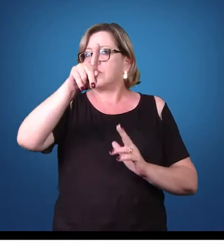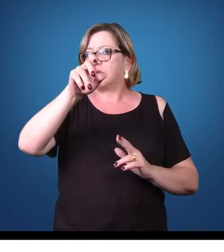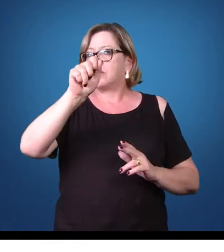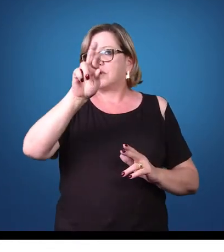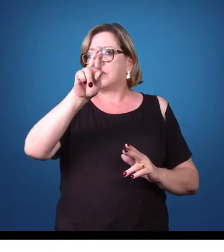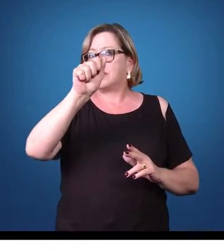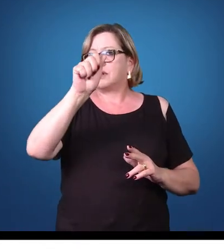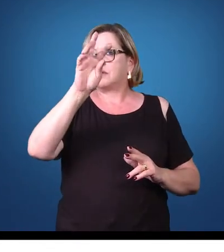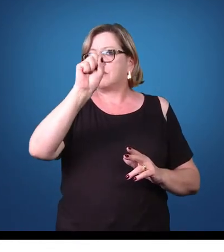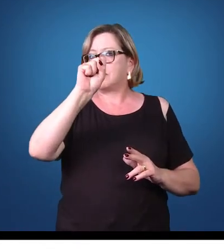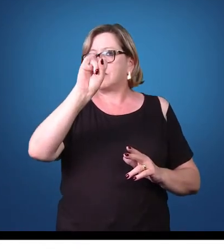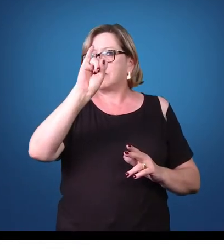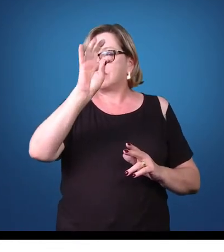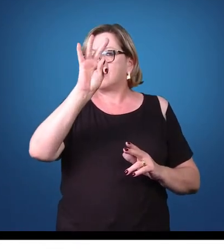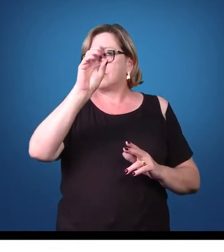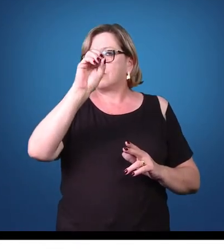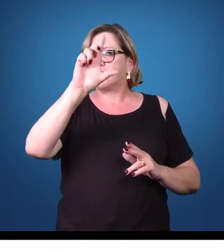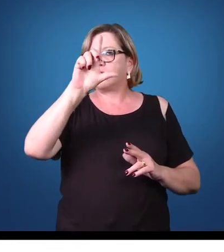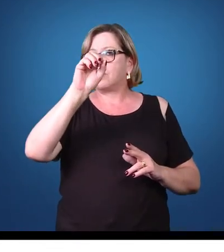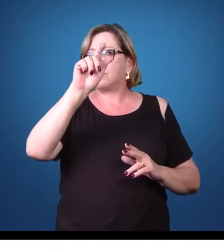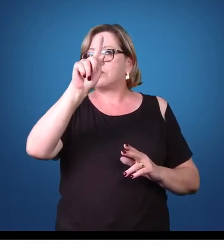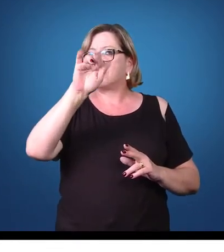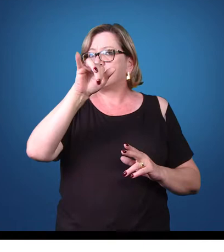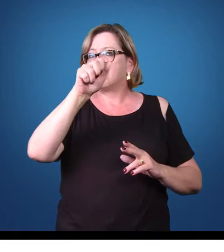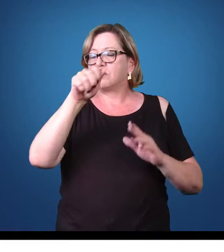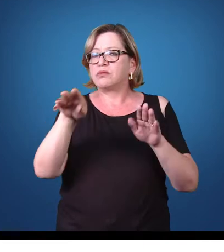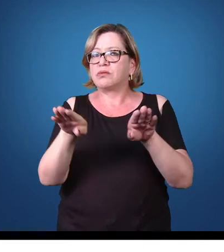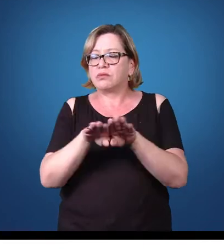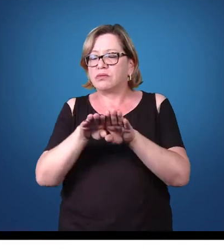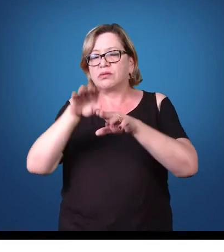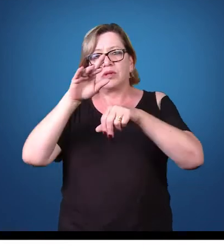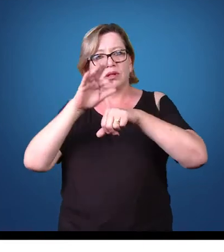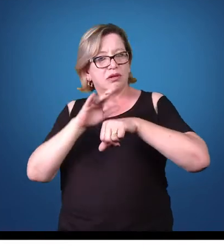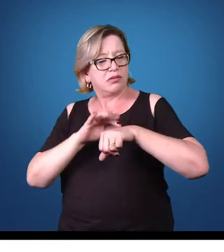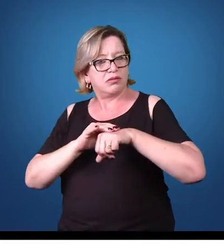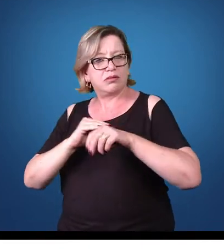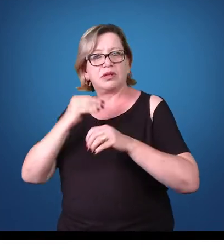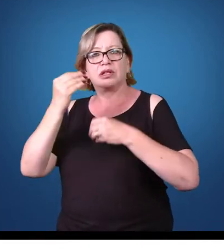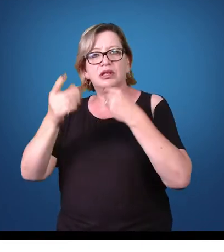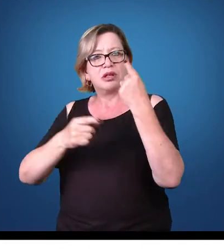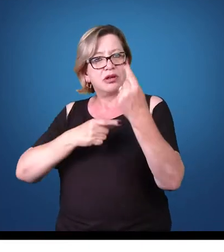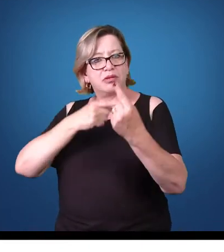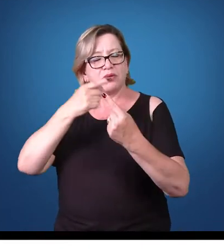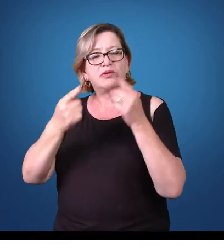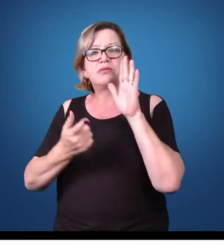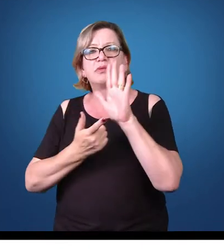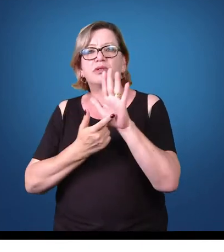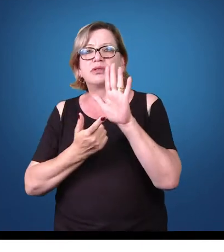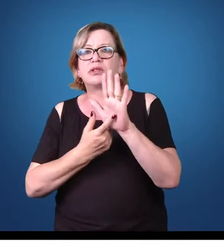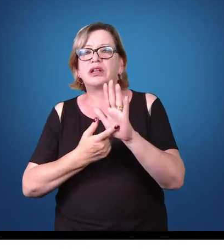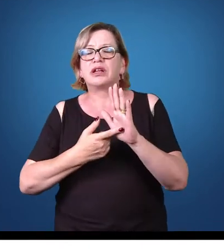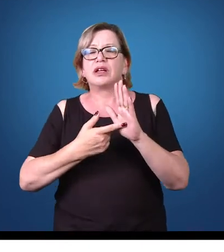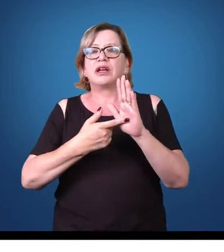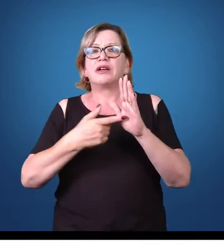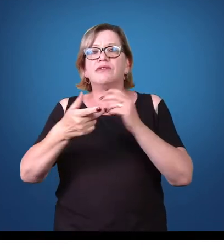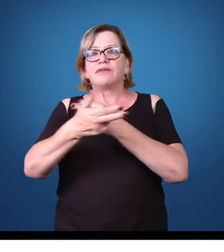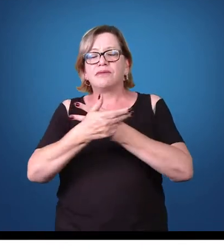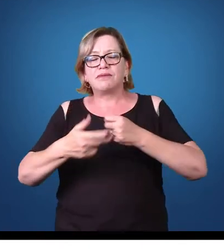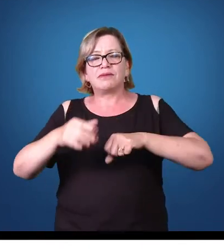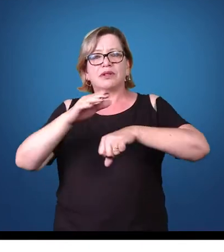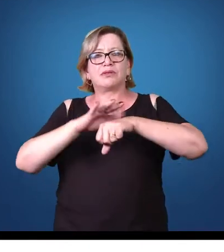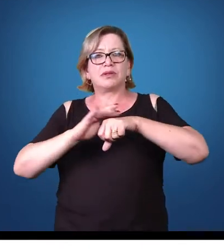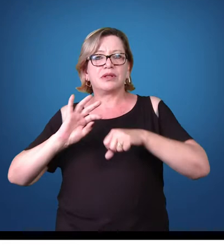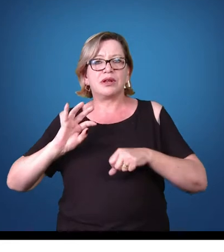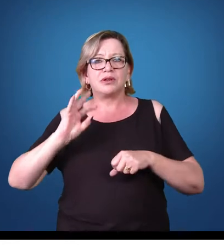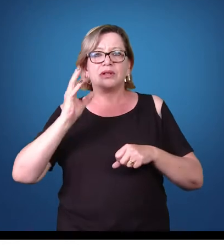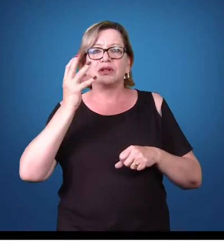epidemiologia. E, depois, vamos trabalhar um pouquinho sobre doenças vinculadas por artrópodos e